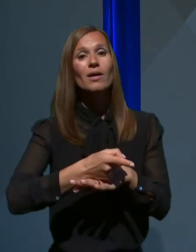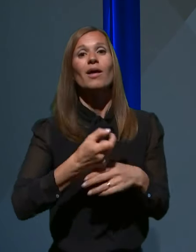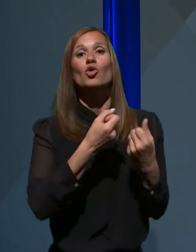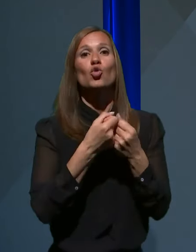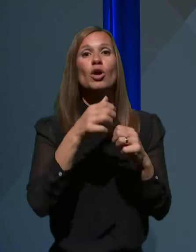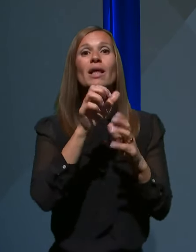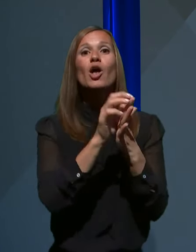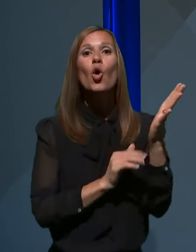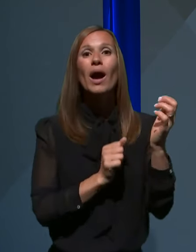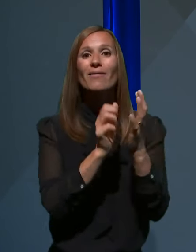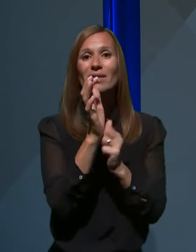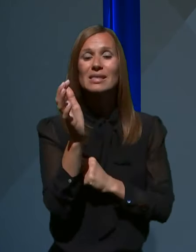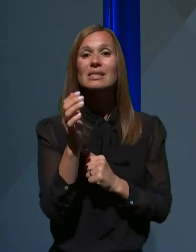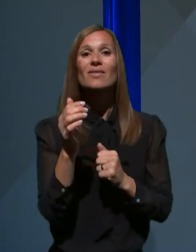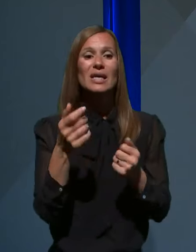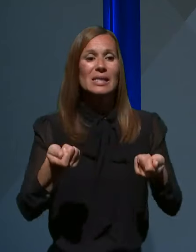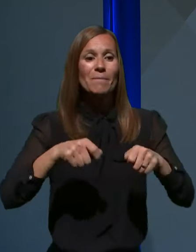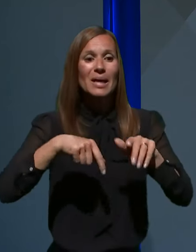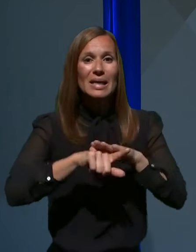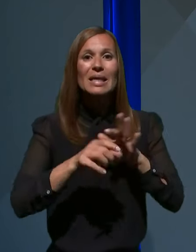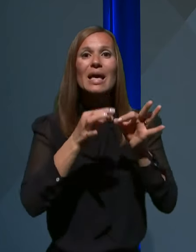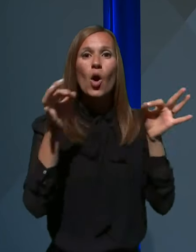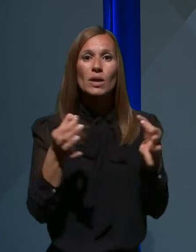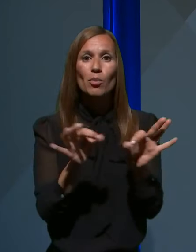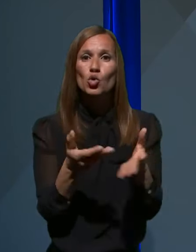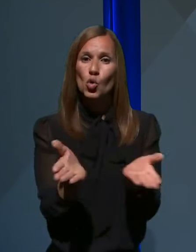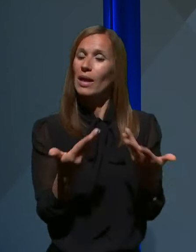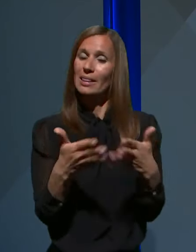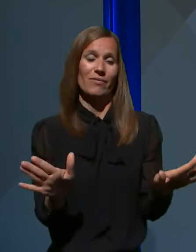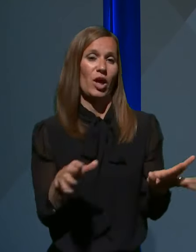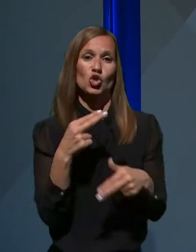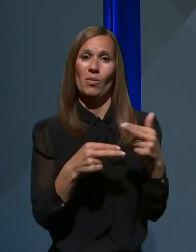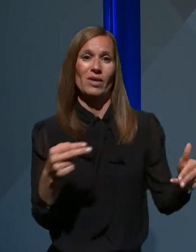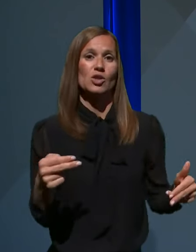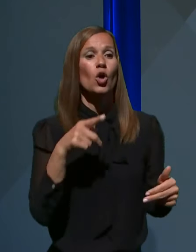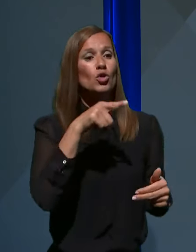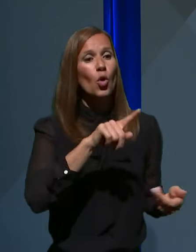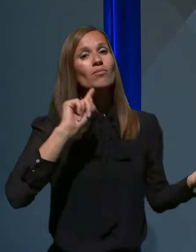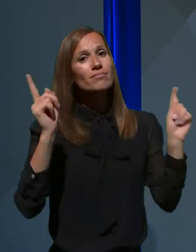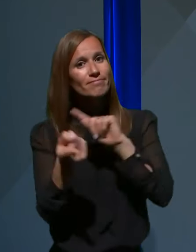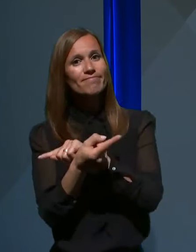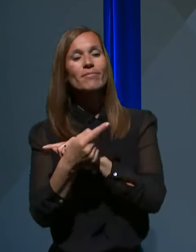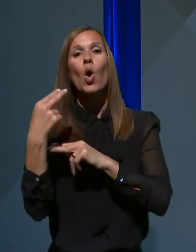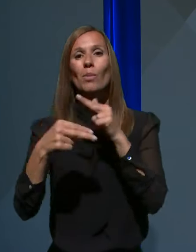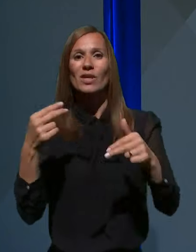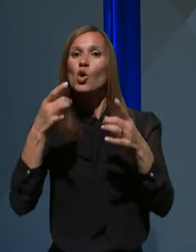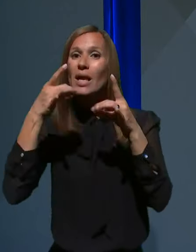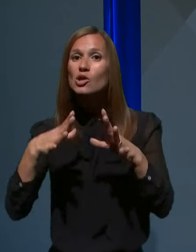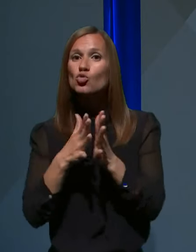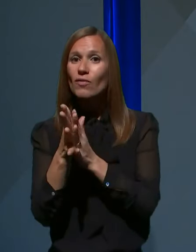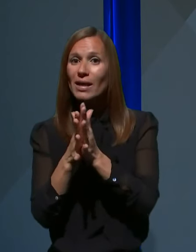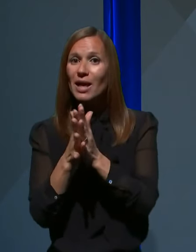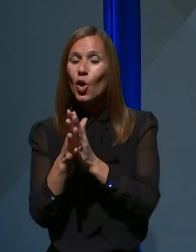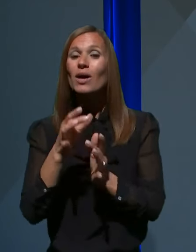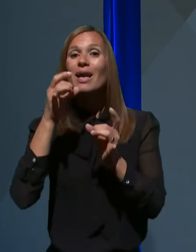rokavicu v zaprtih javnih prostorih ni več obvezno. Ta zaščitni ukrep nadomešča obvezno razkoževanje rok, razkožila pa